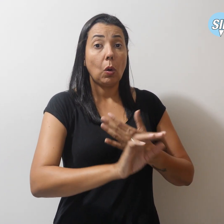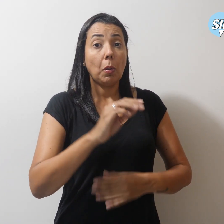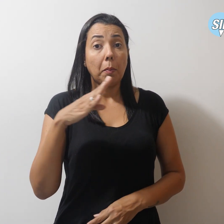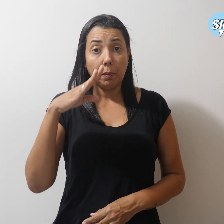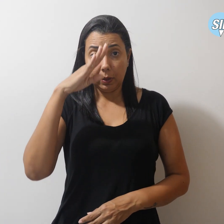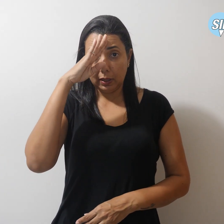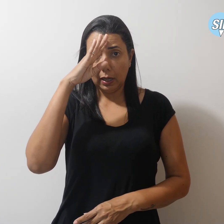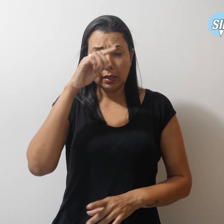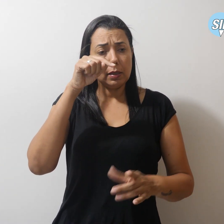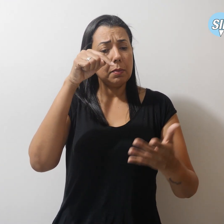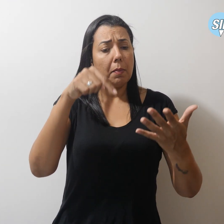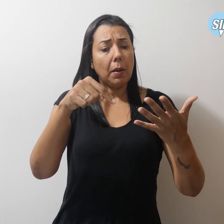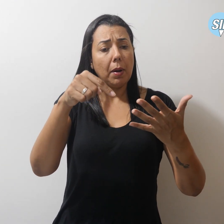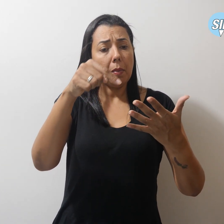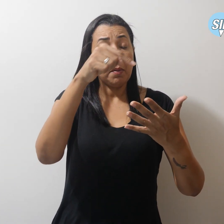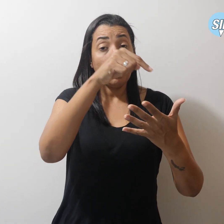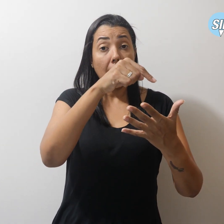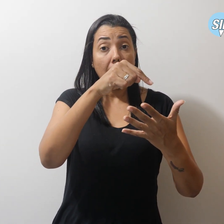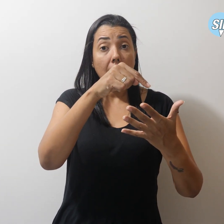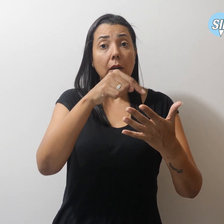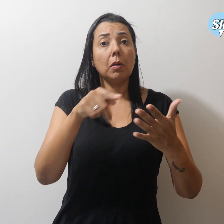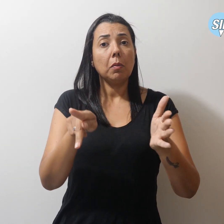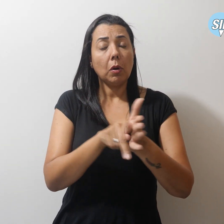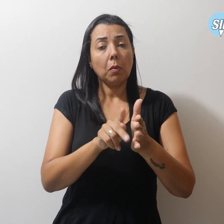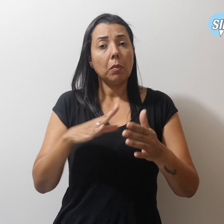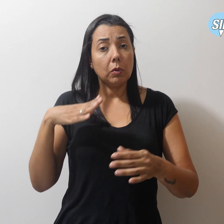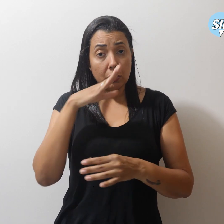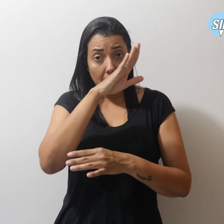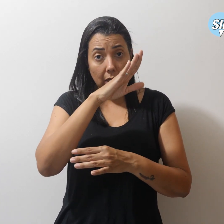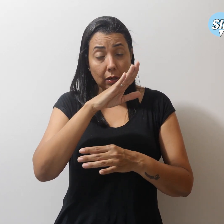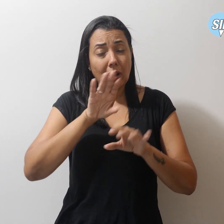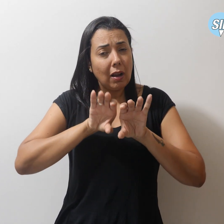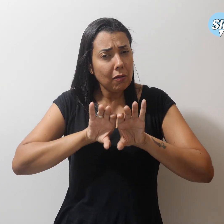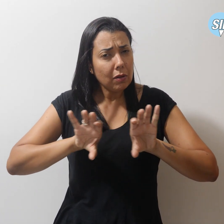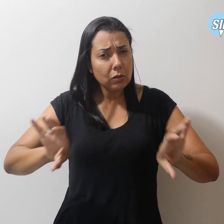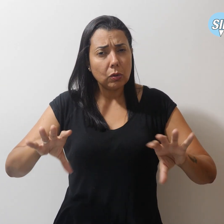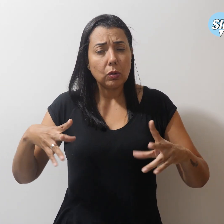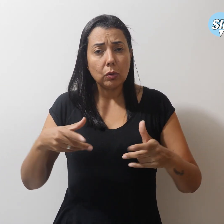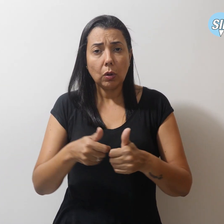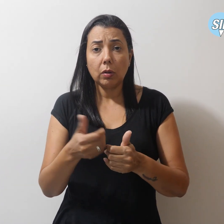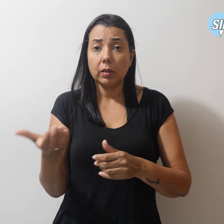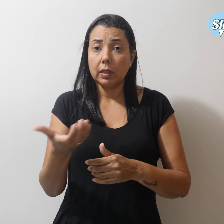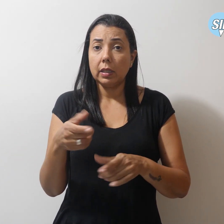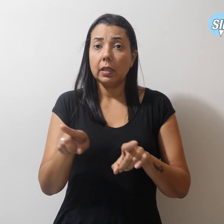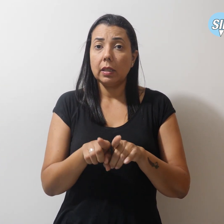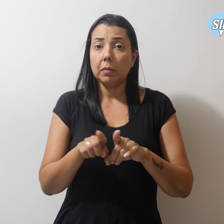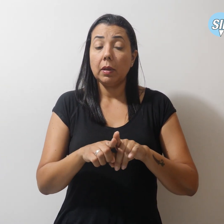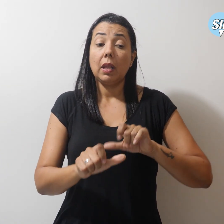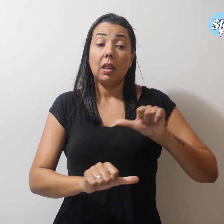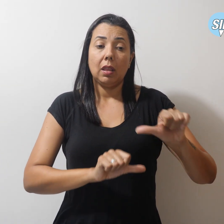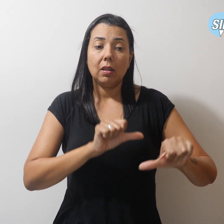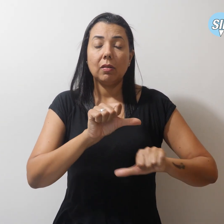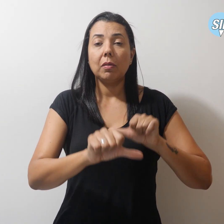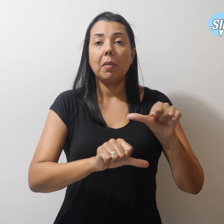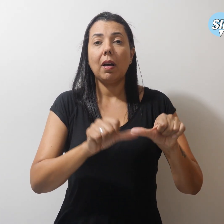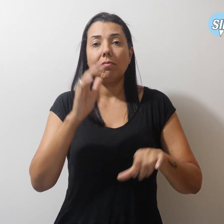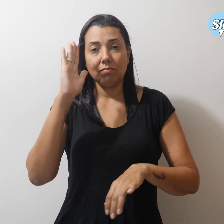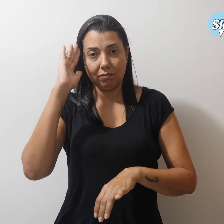Bolsonaro do colegiado e todos os que pretendiam reverter o entendimento de